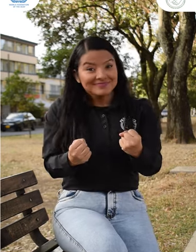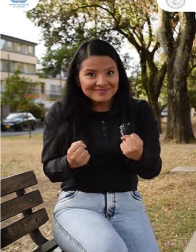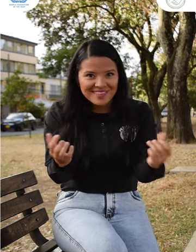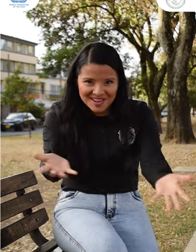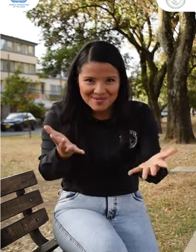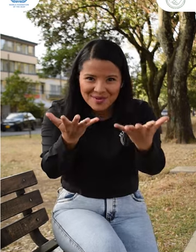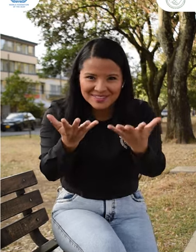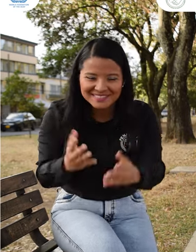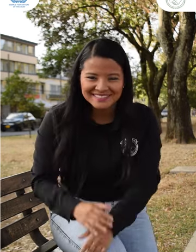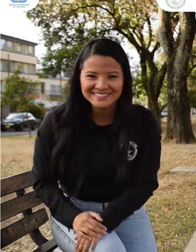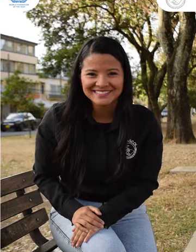¡Ánimo!